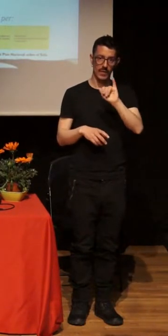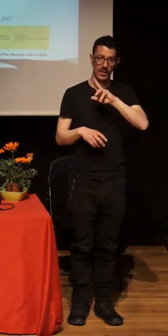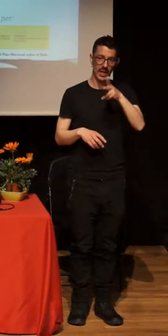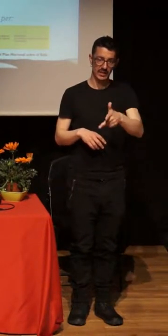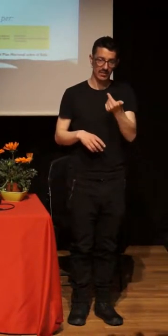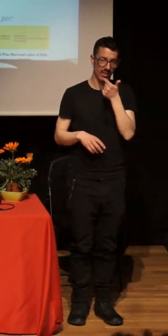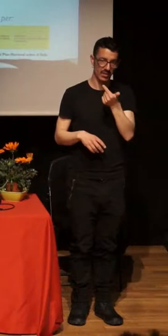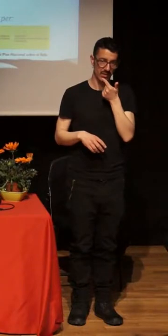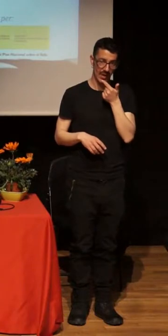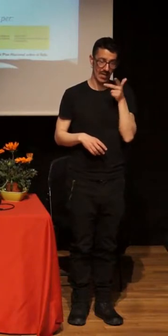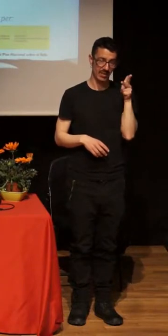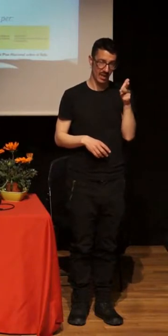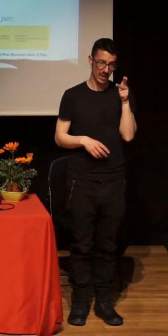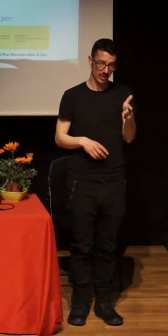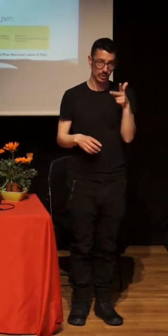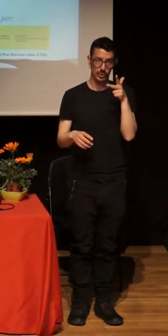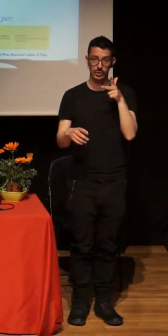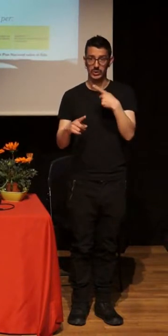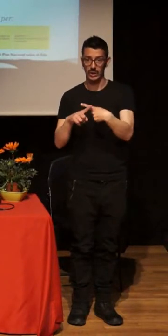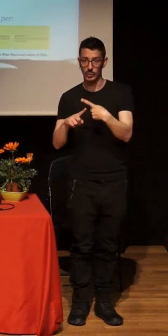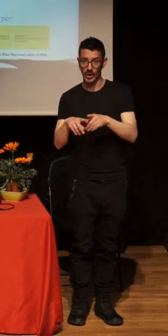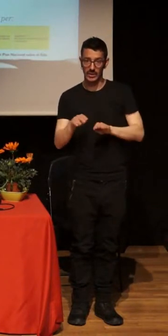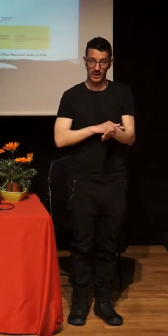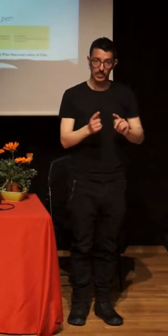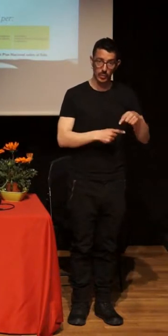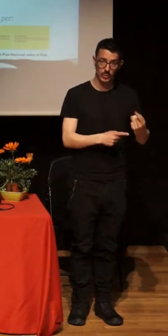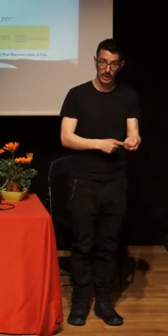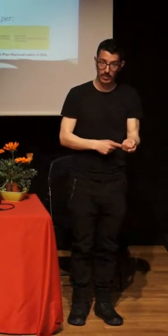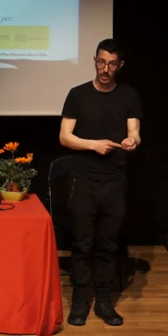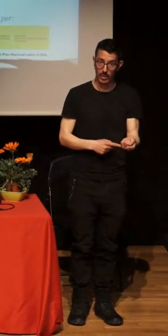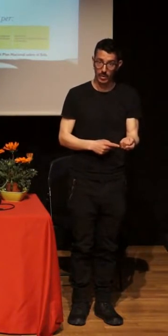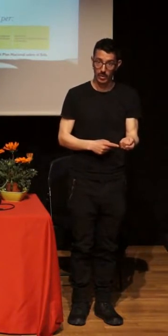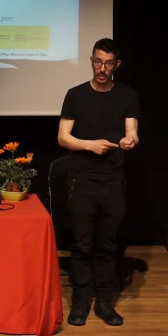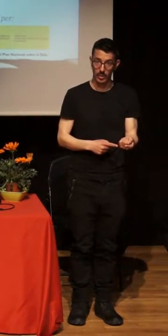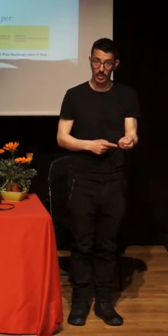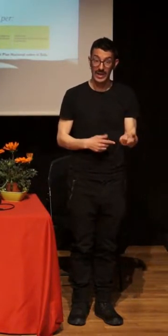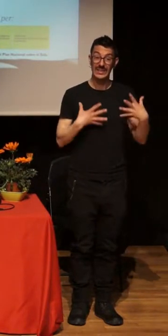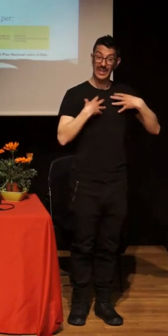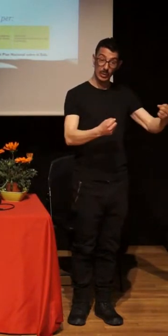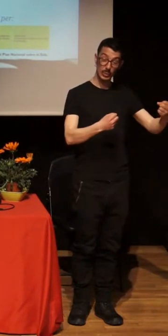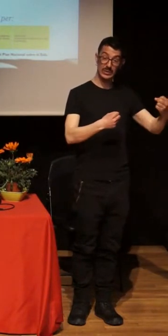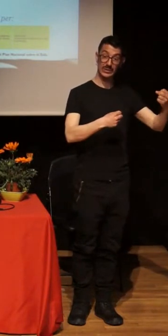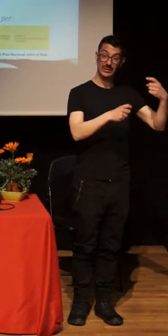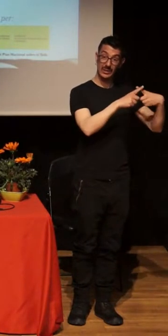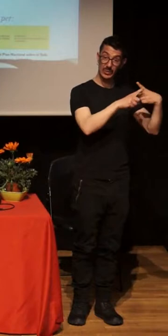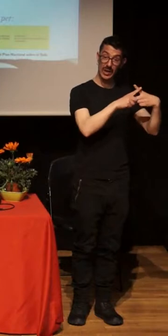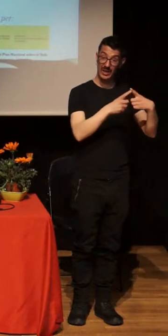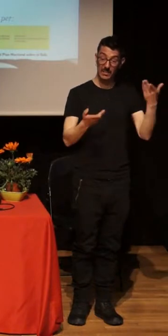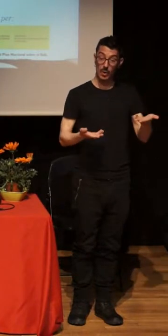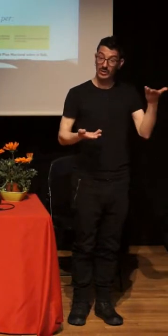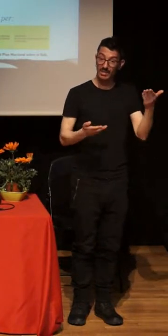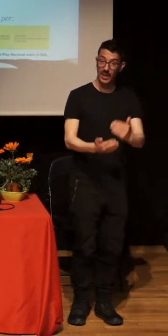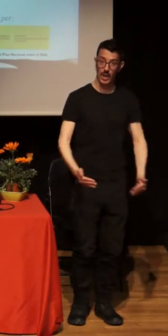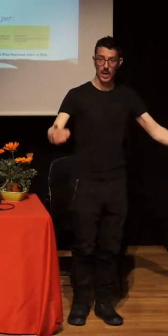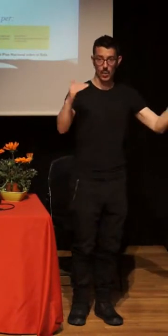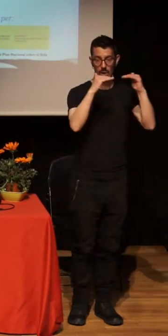sexuales y reproductivos son tan importantes como la salud sexual. Si queremos